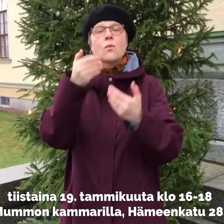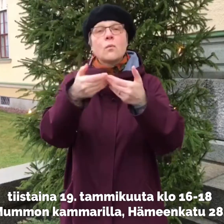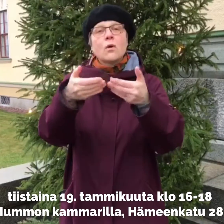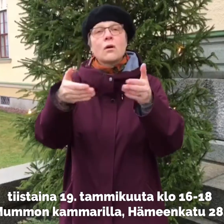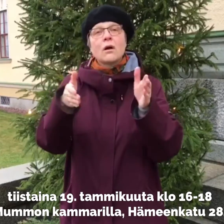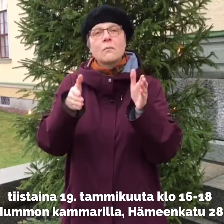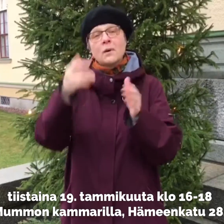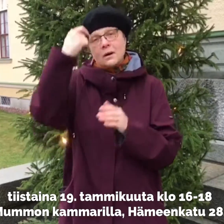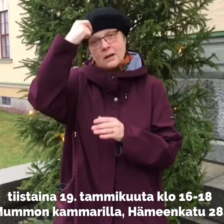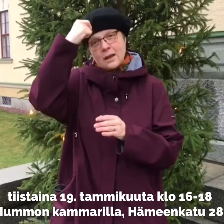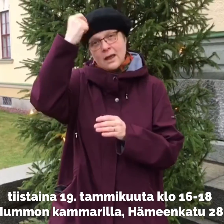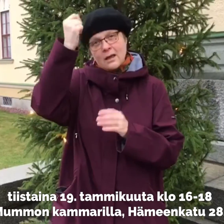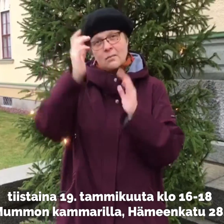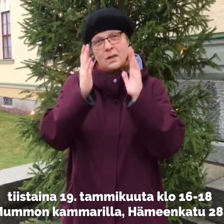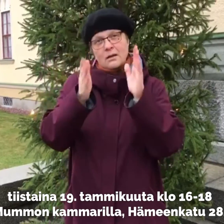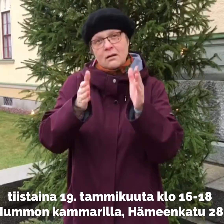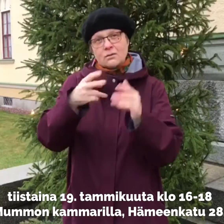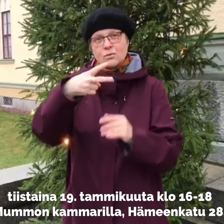Hämeenkatu 28.